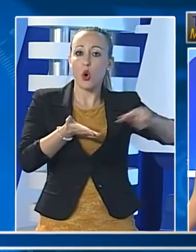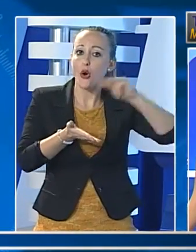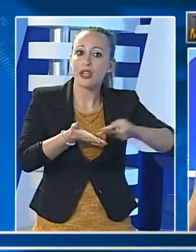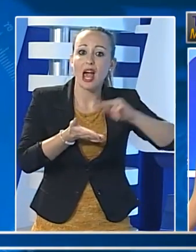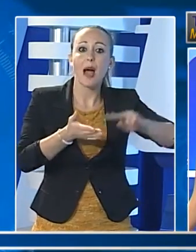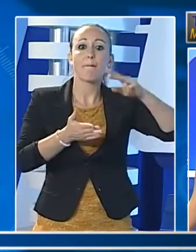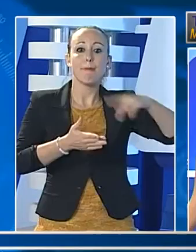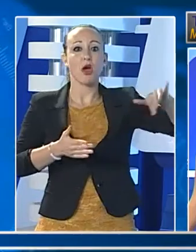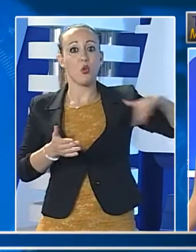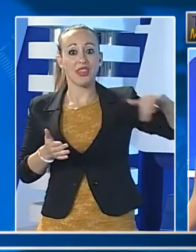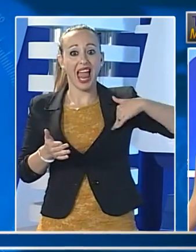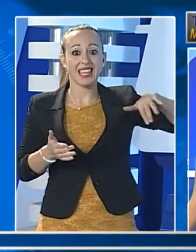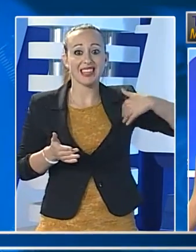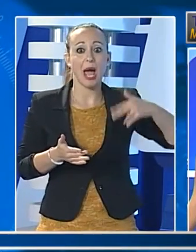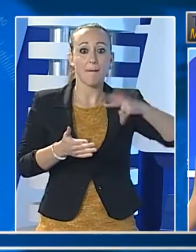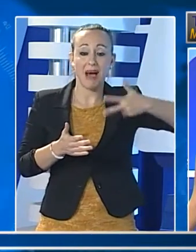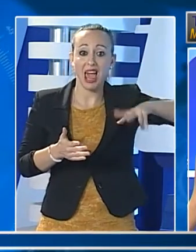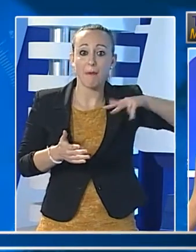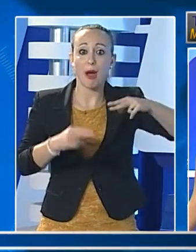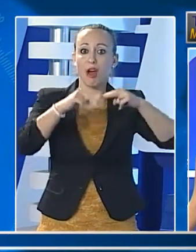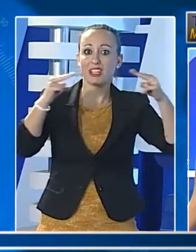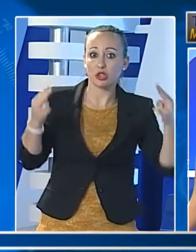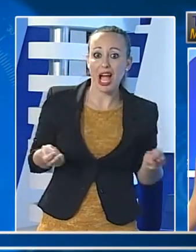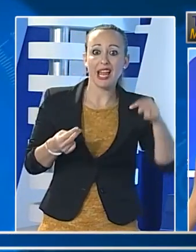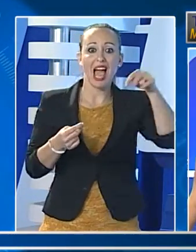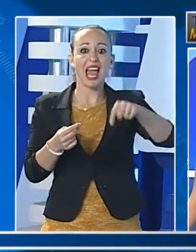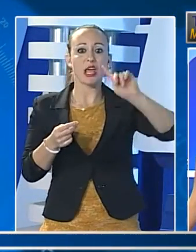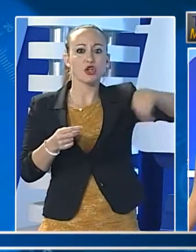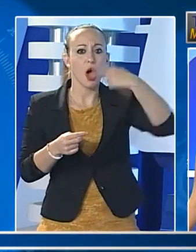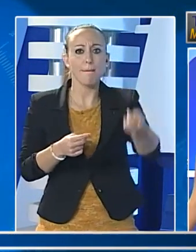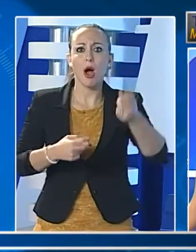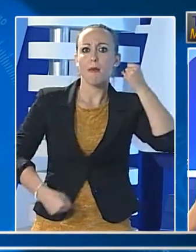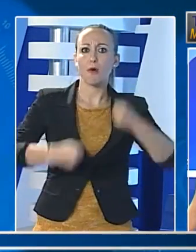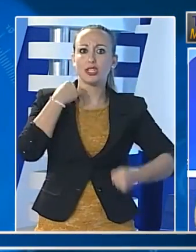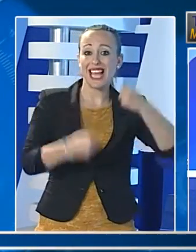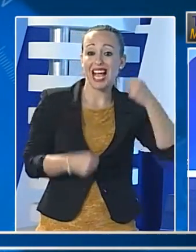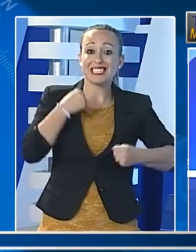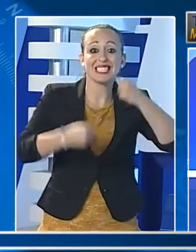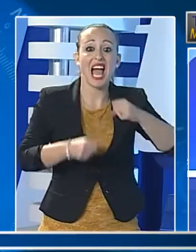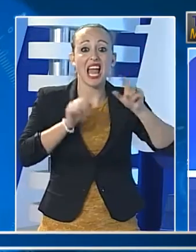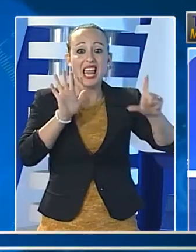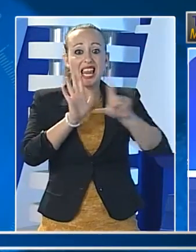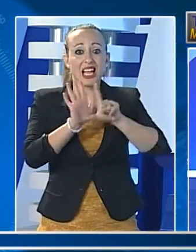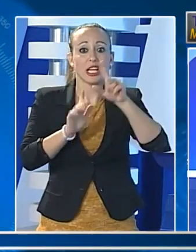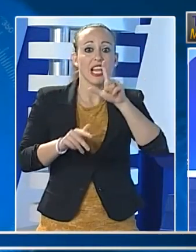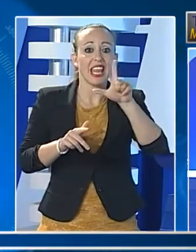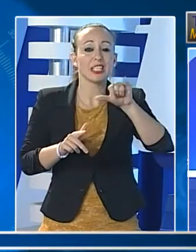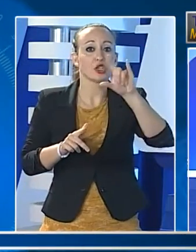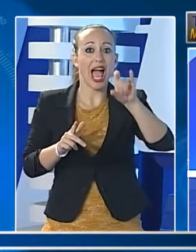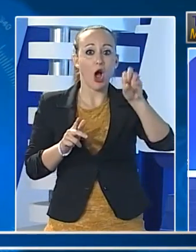e dell'Istituto Tecnico Nautico Statale Gioeni Trabbia. Da una nota degli studenti si legge che